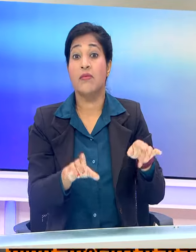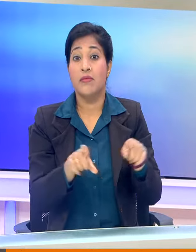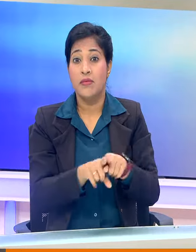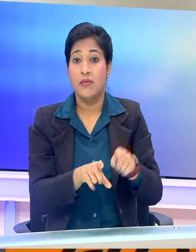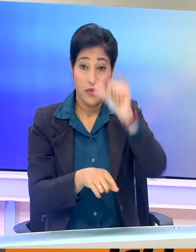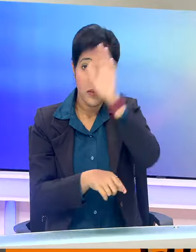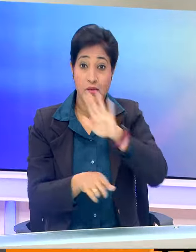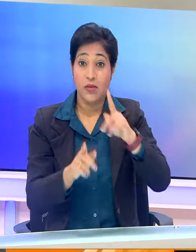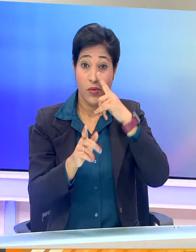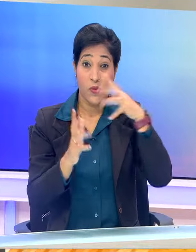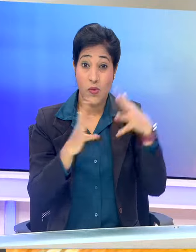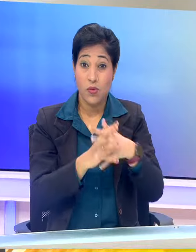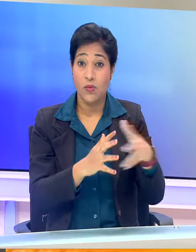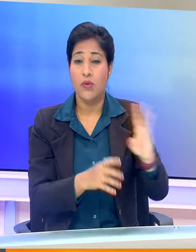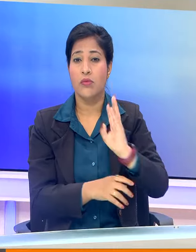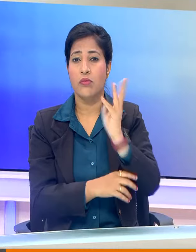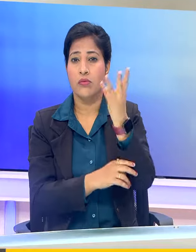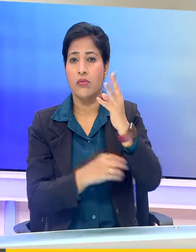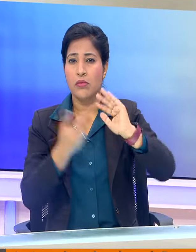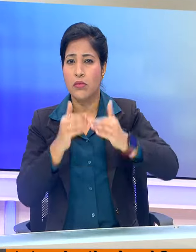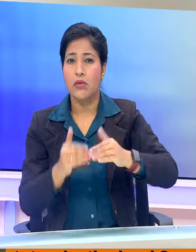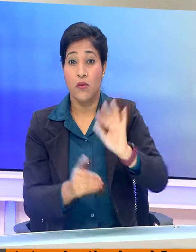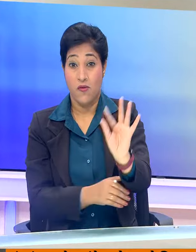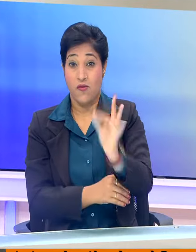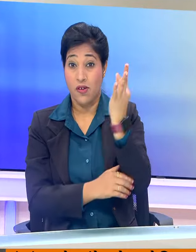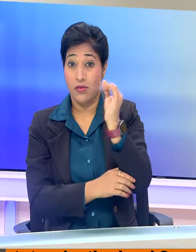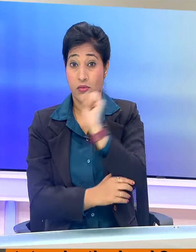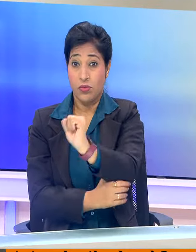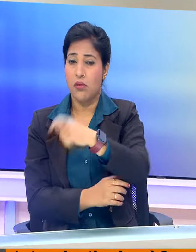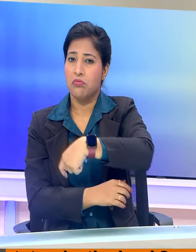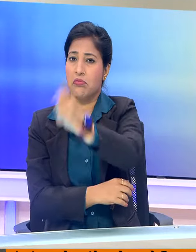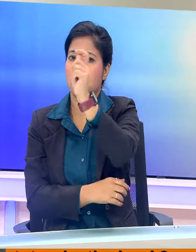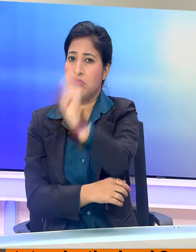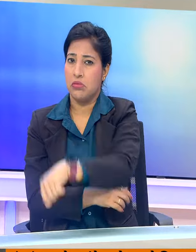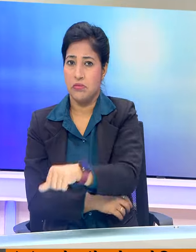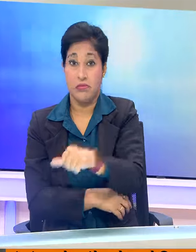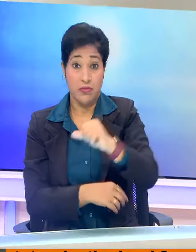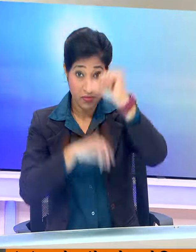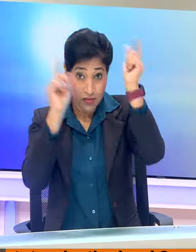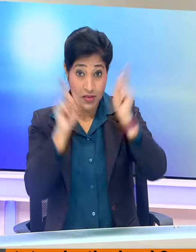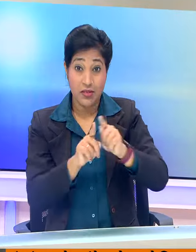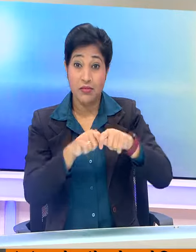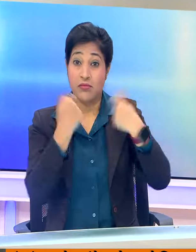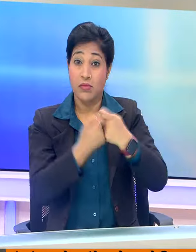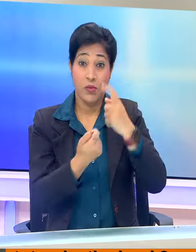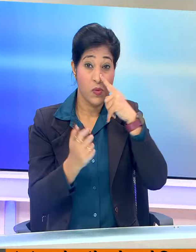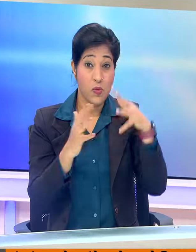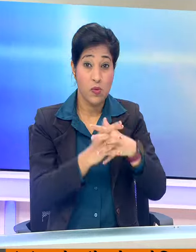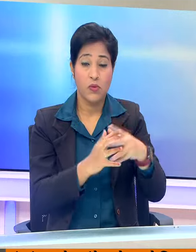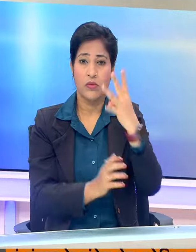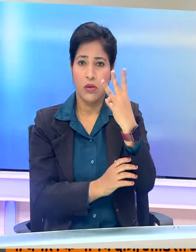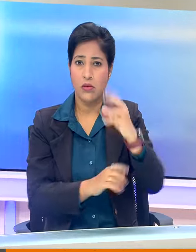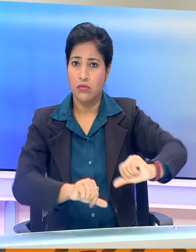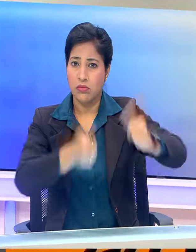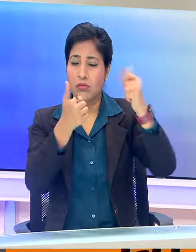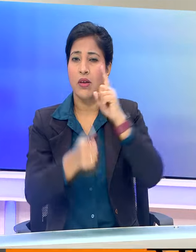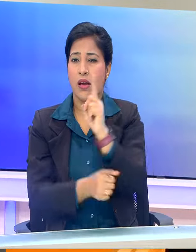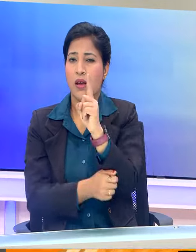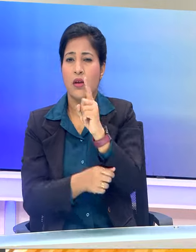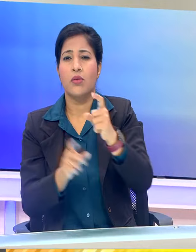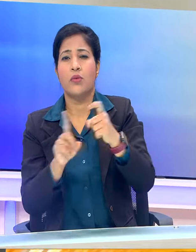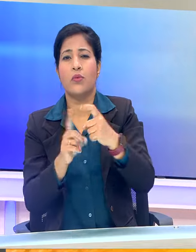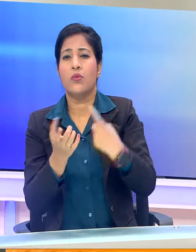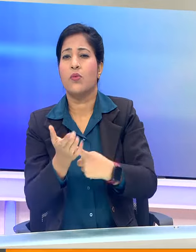भारतिय महिलाओं ने चौती दौर के मुकाबले में फ्रांस को शिकस्त दी भारते महिला टीम ने तीन जीत और एक ड्रॉ के साथ